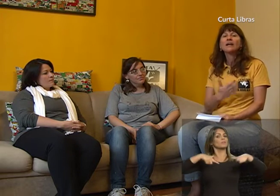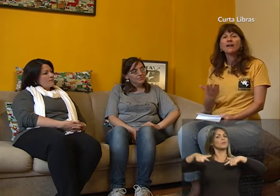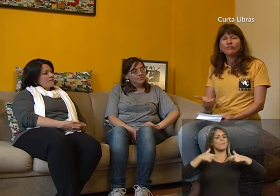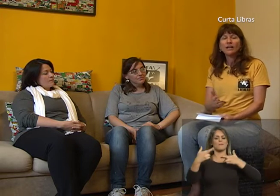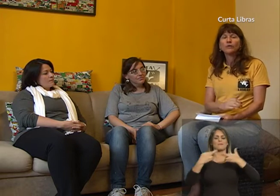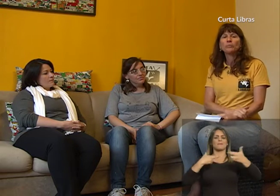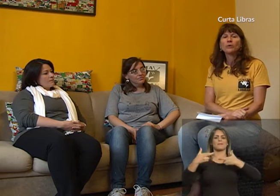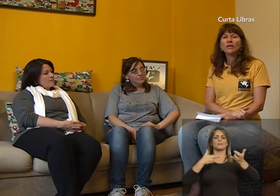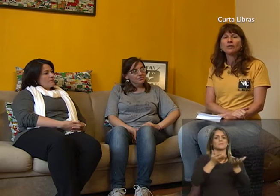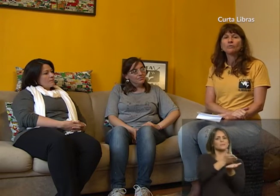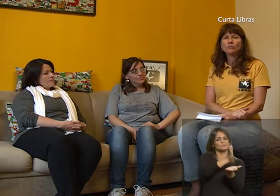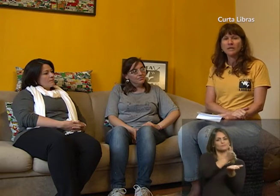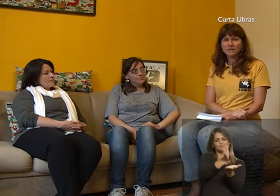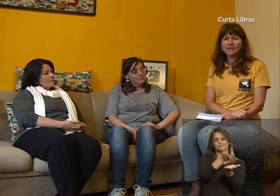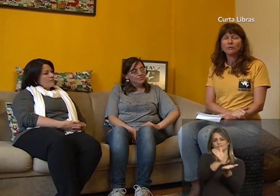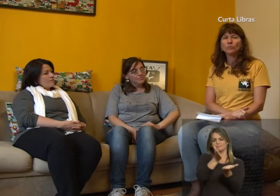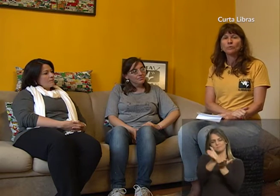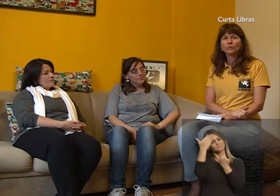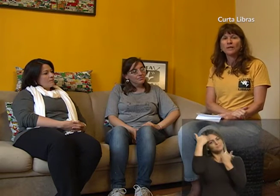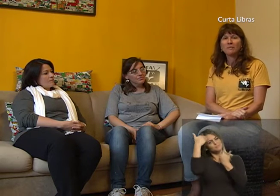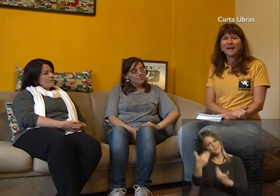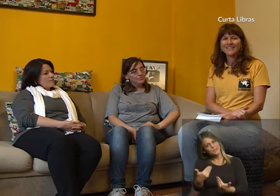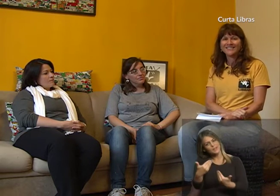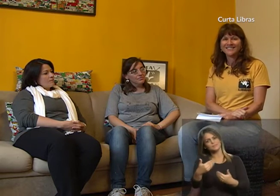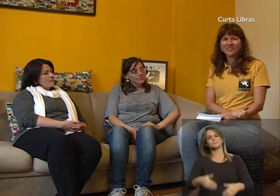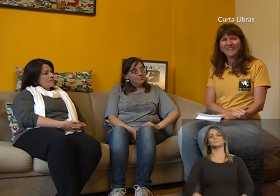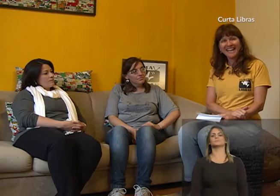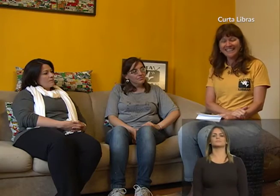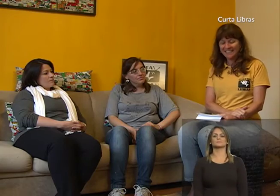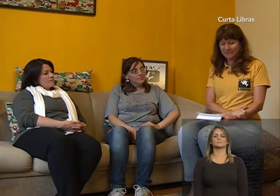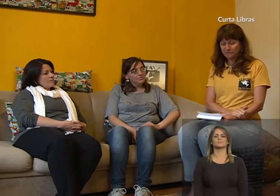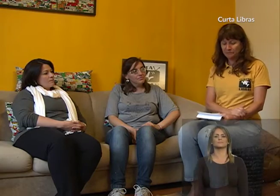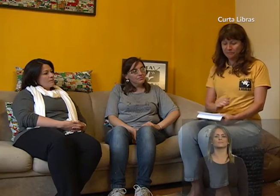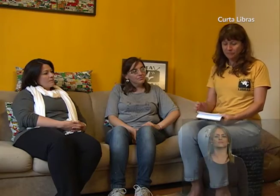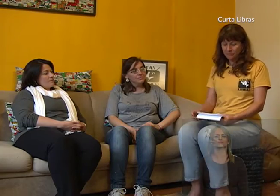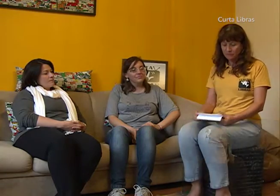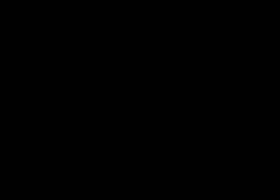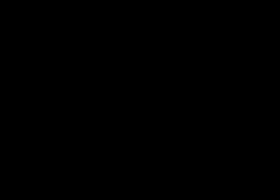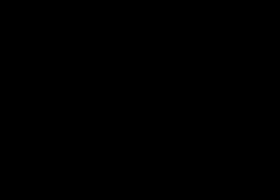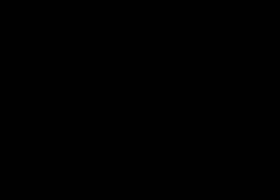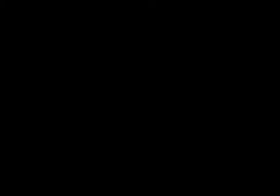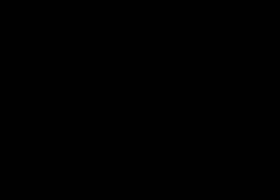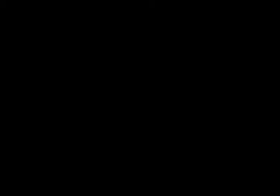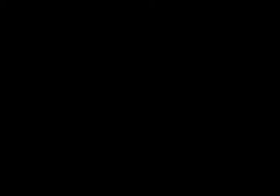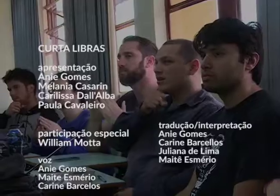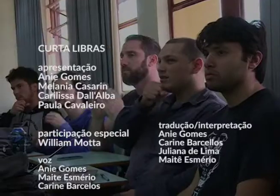falando um pouquinho sobre esse tema do mundo do trabalho. Obrigada. E aí